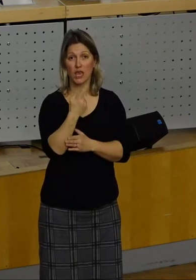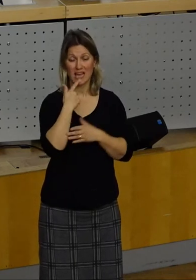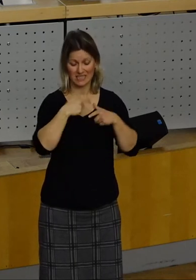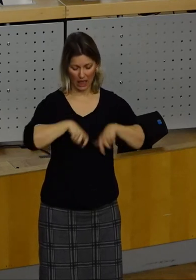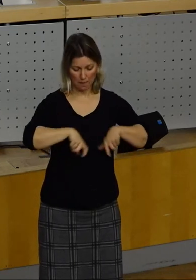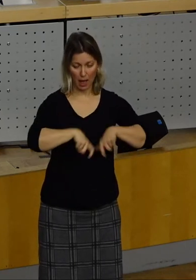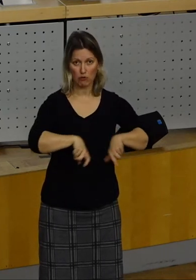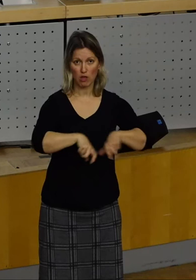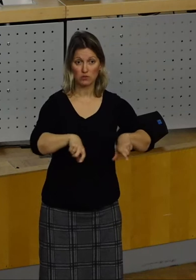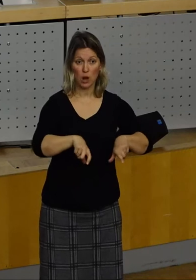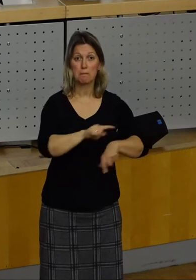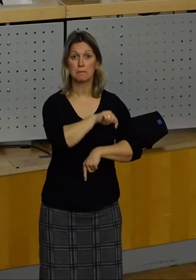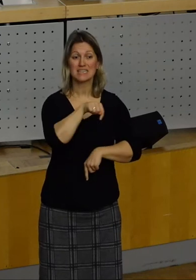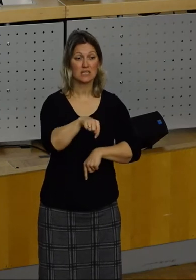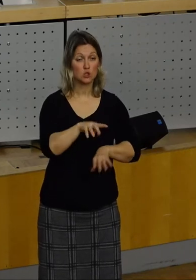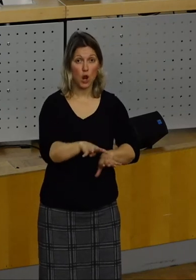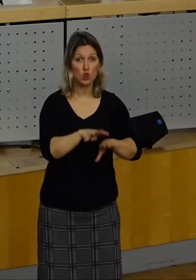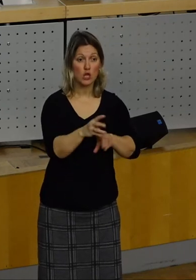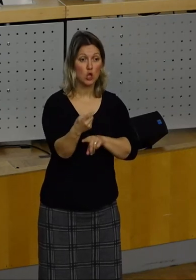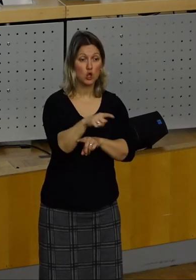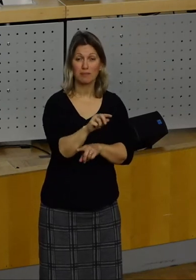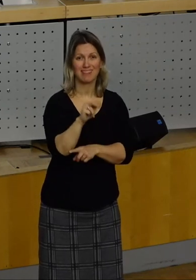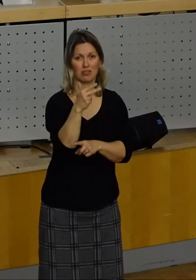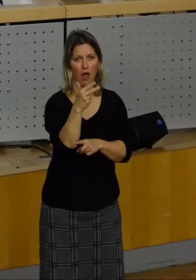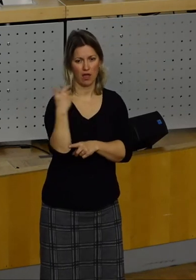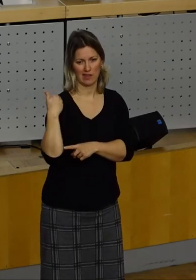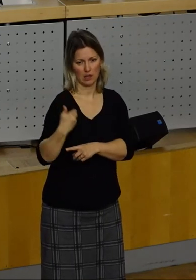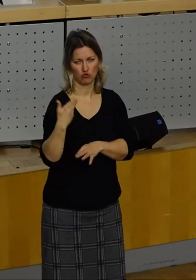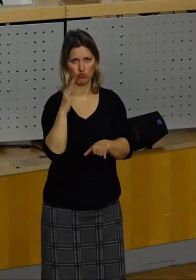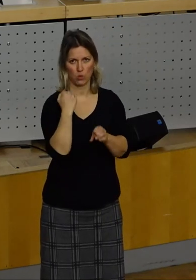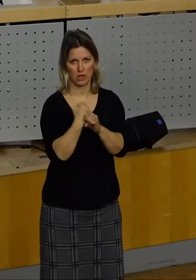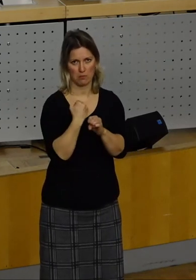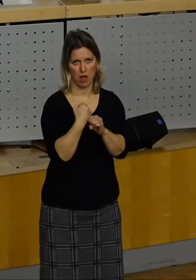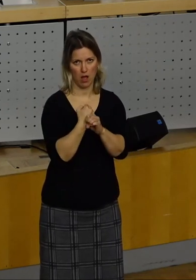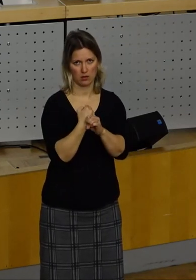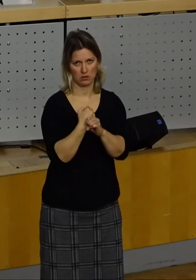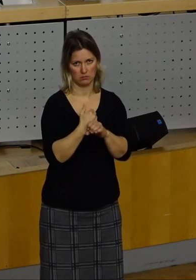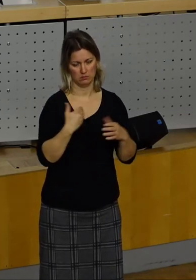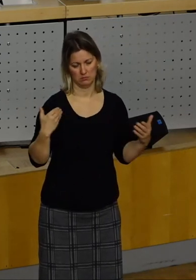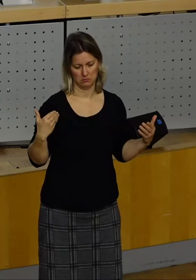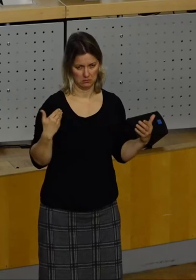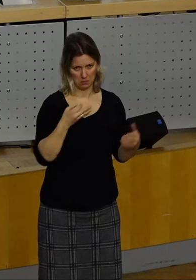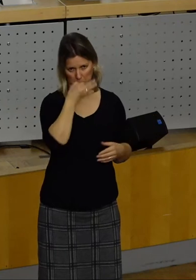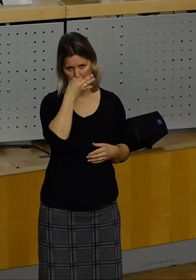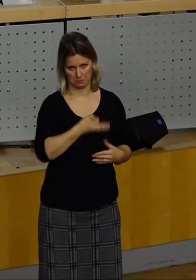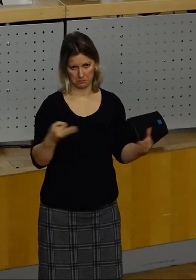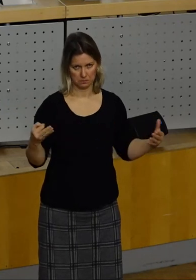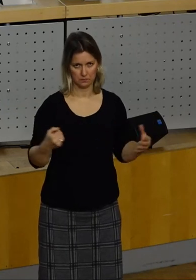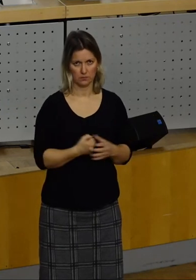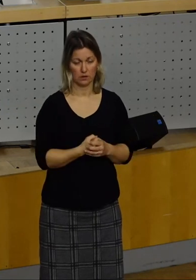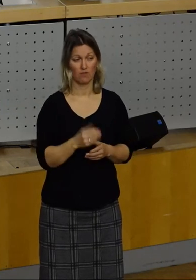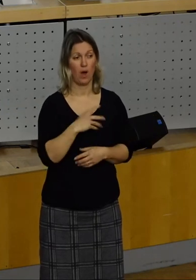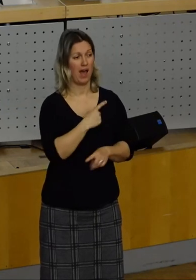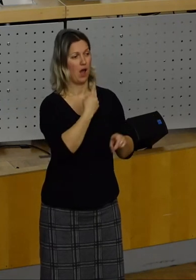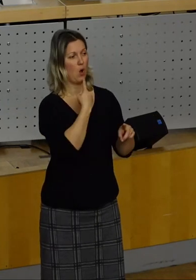Drei sind umgesetzt worden. Drei lässt natürlich auch einen kleinen Vermerk aus dem Rot-Rot